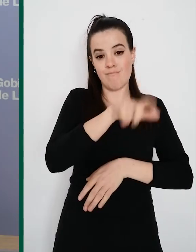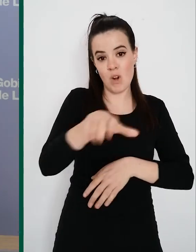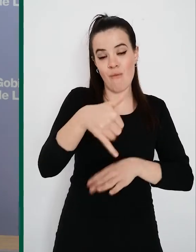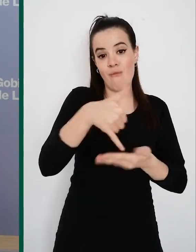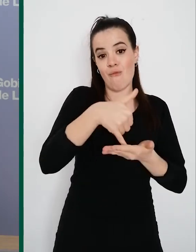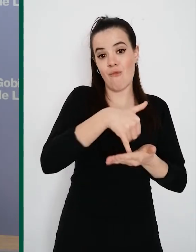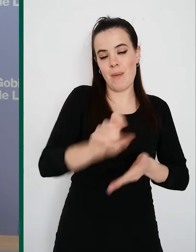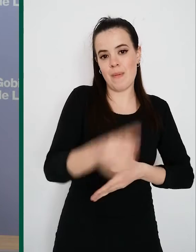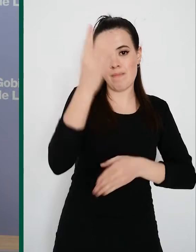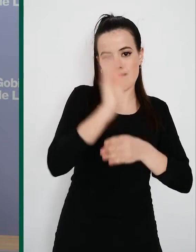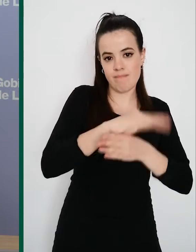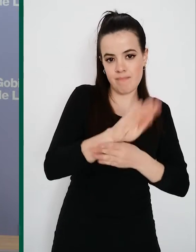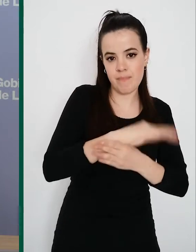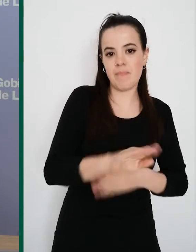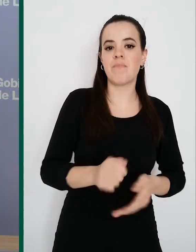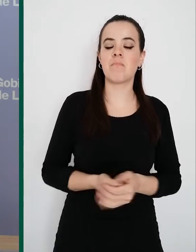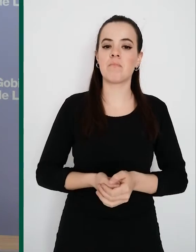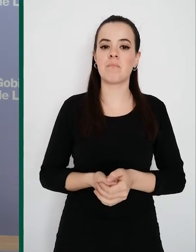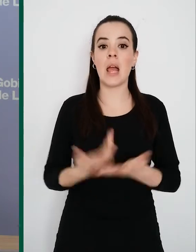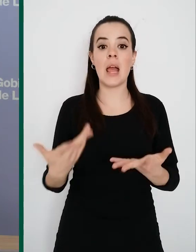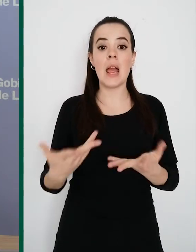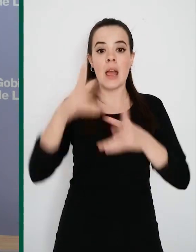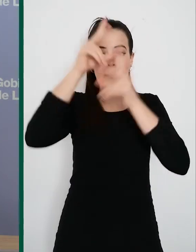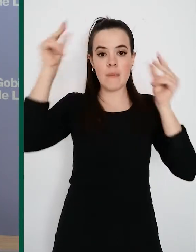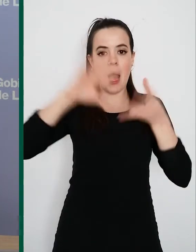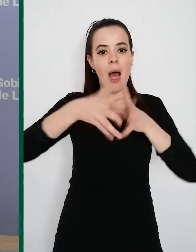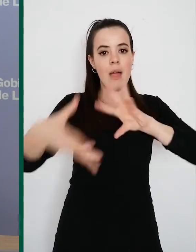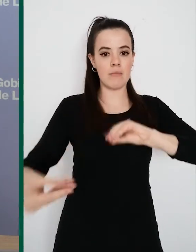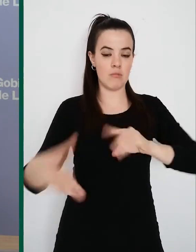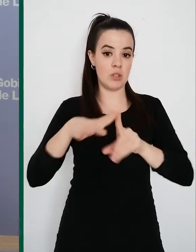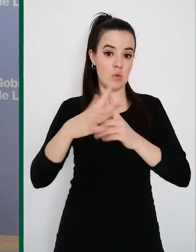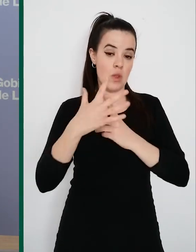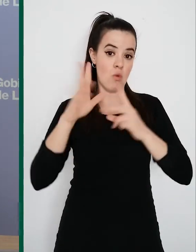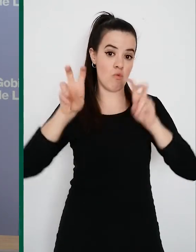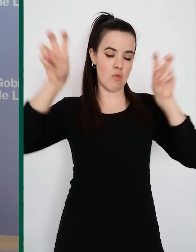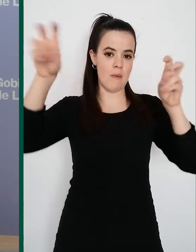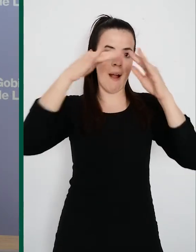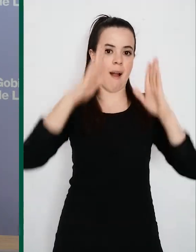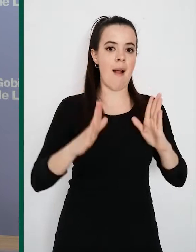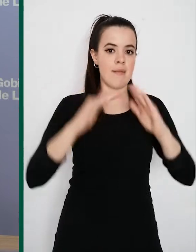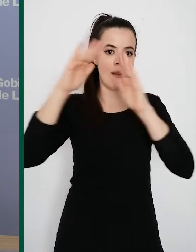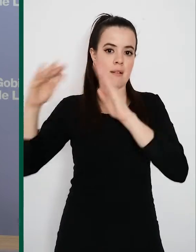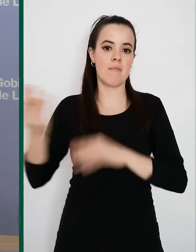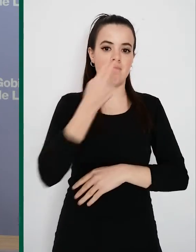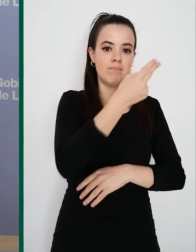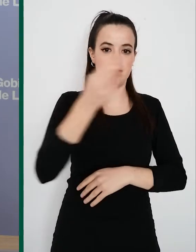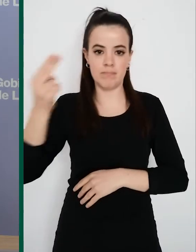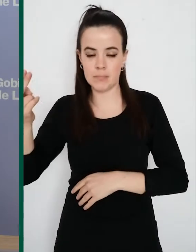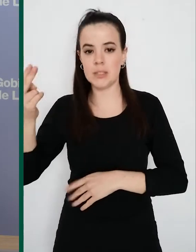La enfermería se ha adaptado a esta nueva situación aumentando su actividad domiciliaria, adaptando los servicios y la